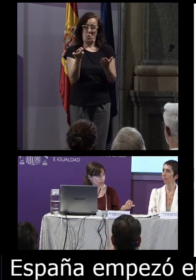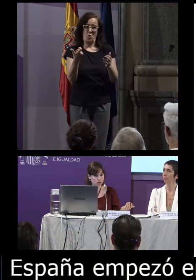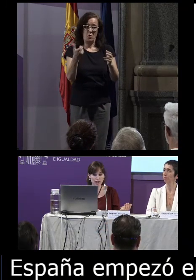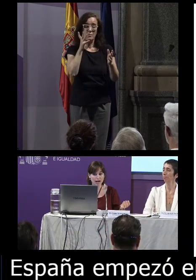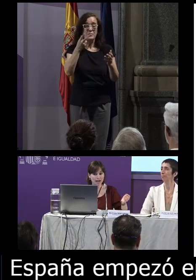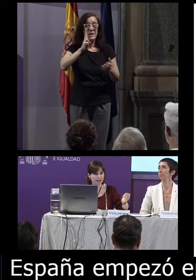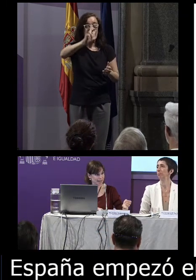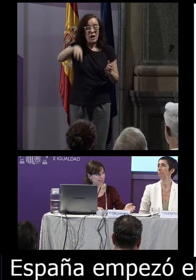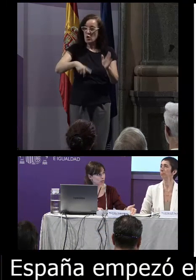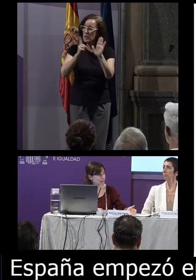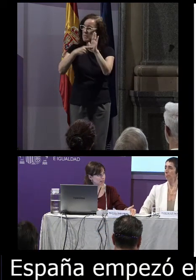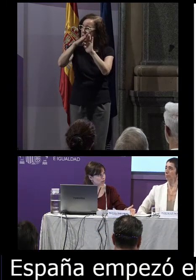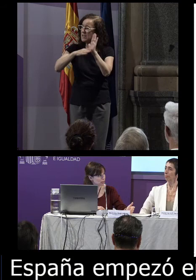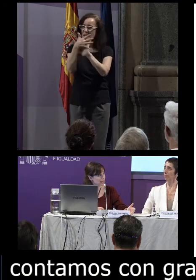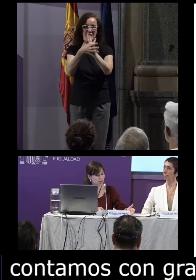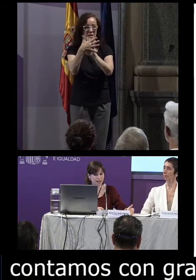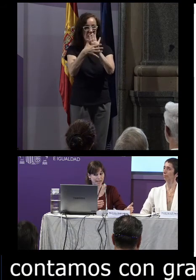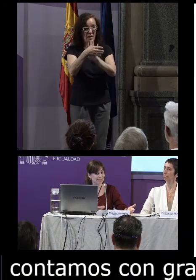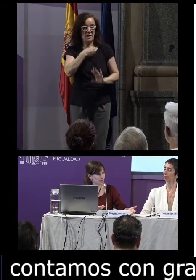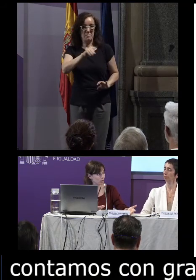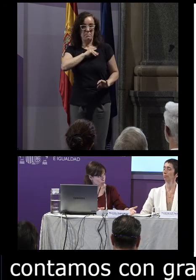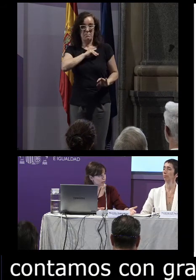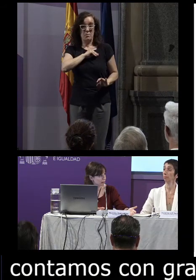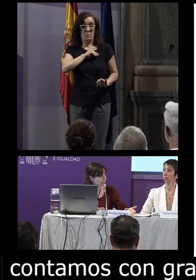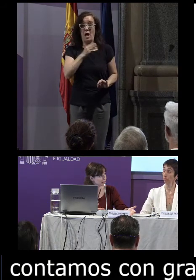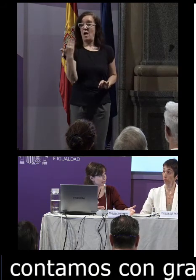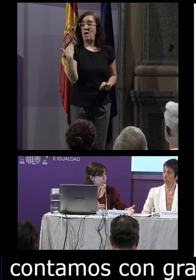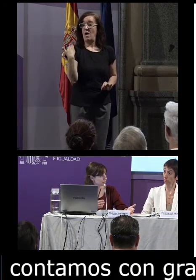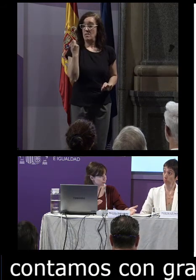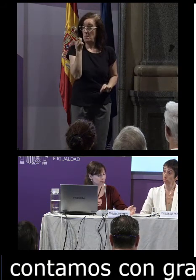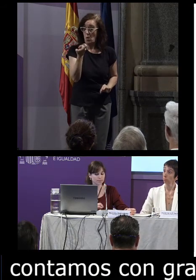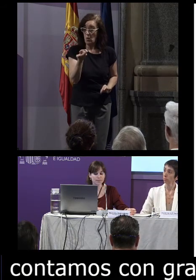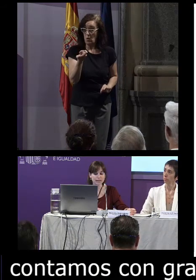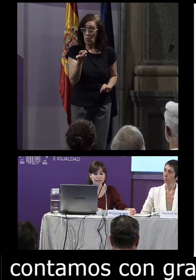reconocimiento legal de las lenguas de signos aquí en España es también muy reciente.